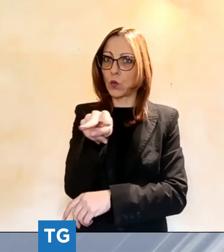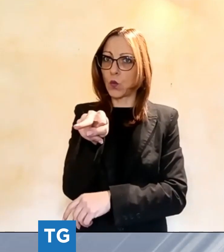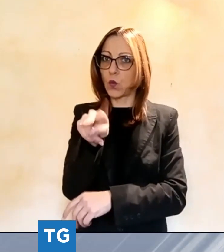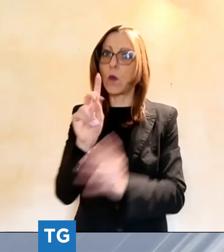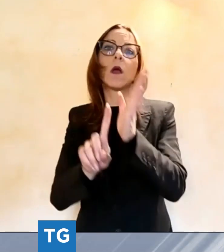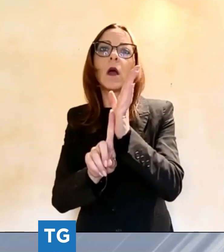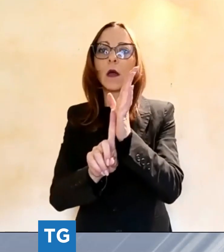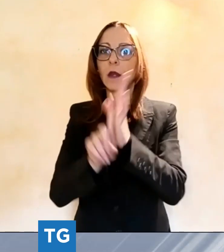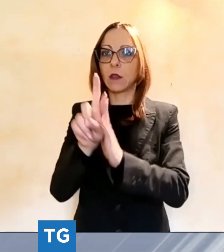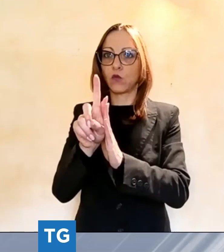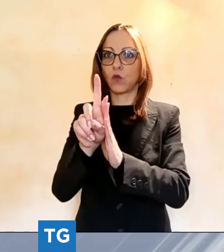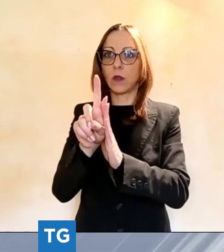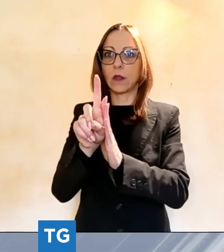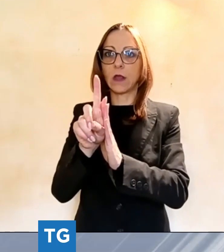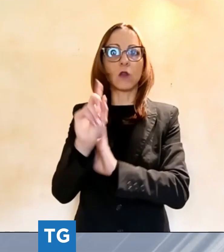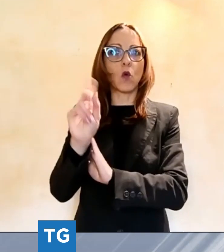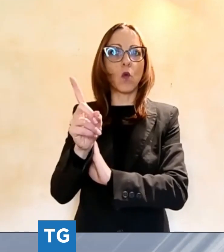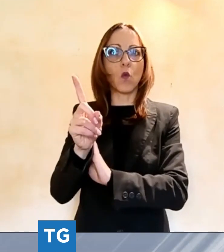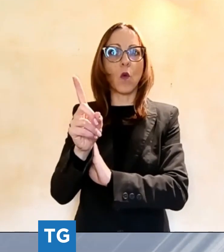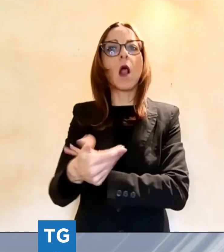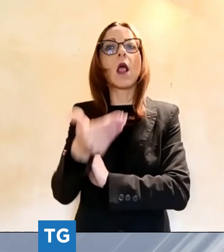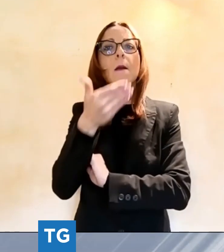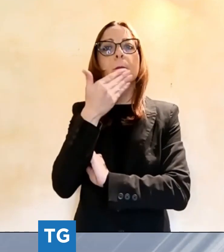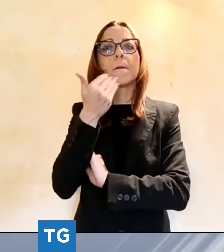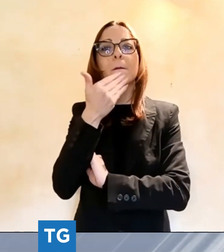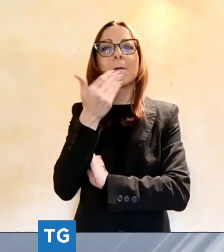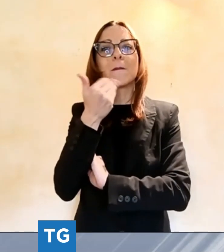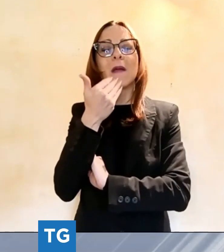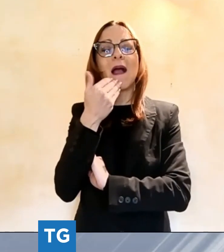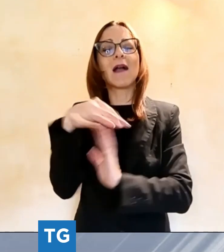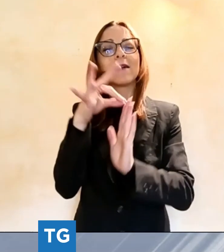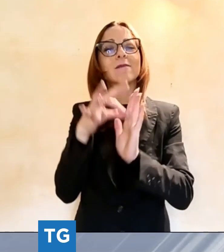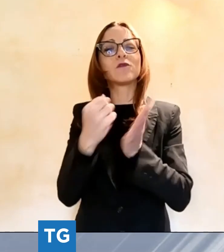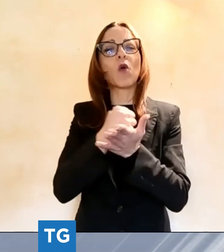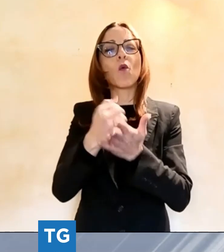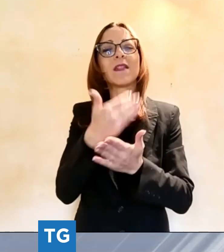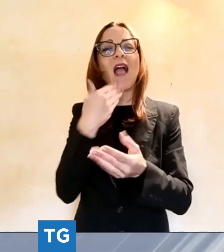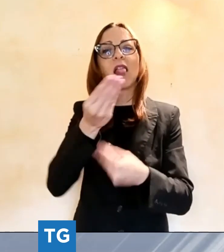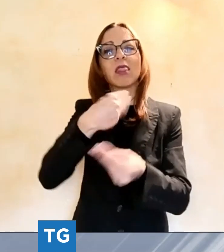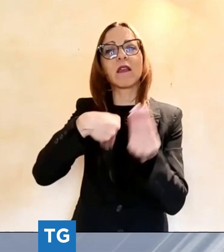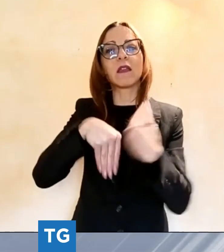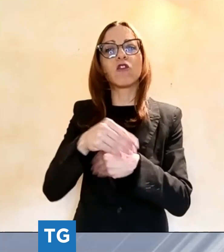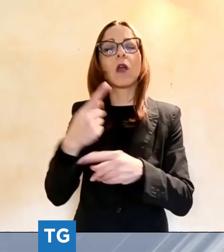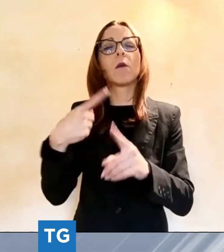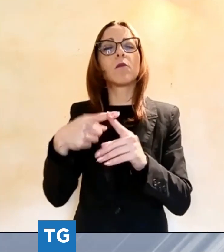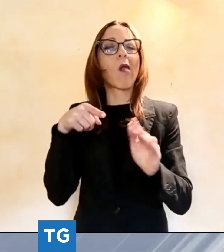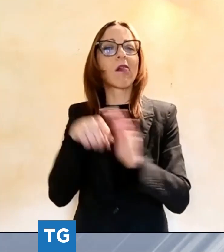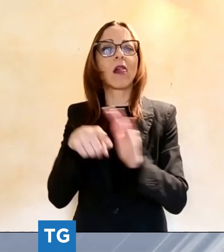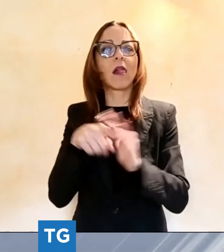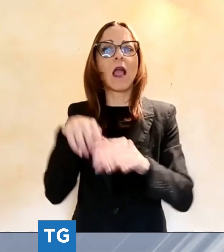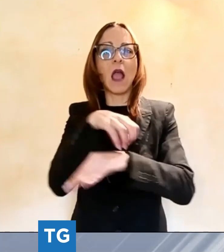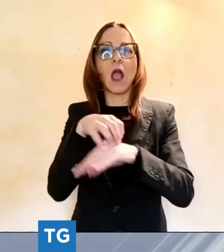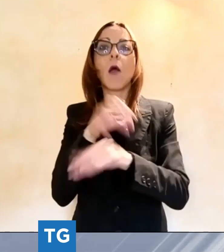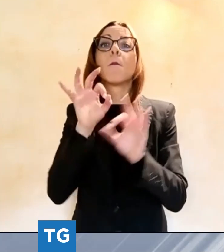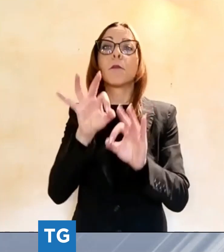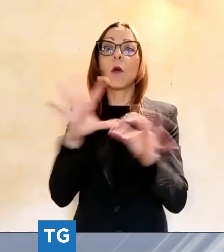la totale assenza del presidio antiriciclaggio e violazioni amministrative in relazione a 98 clienti dello studio,